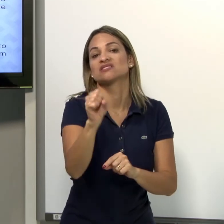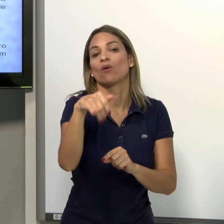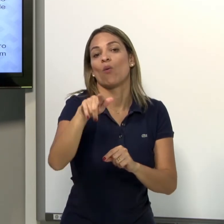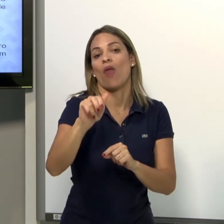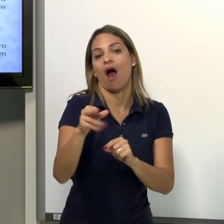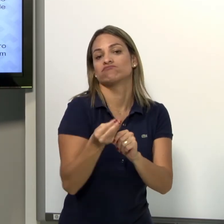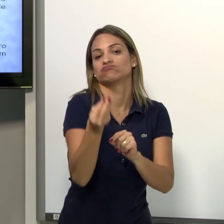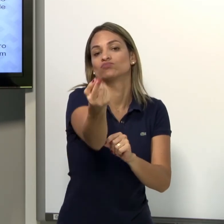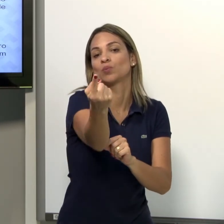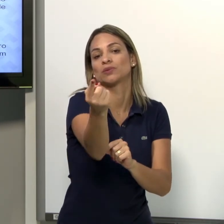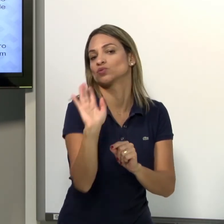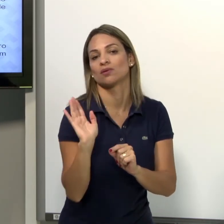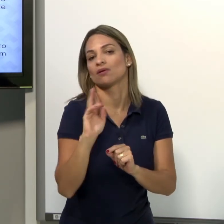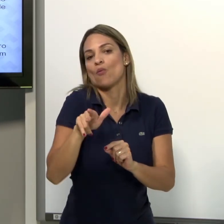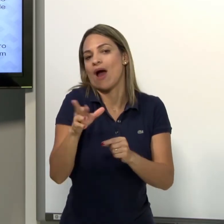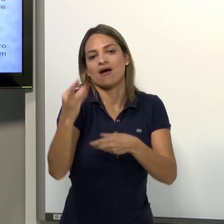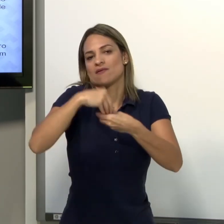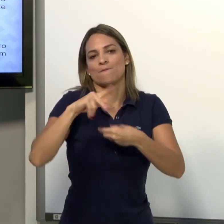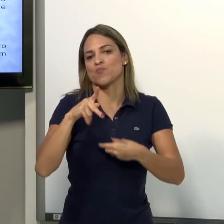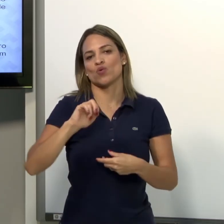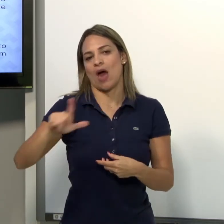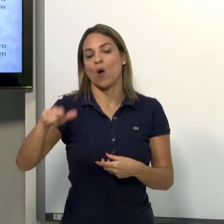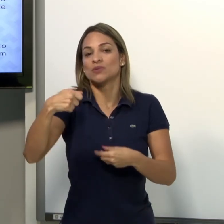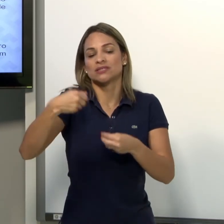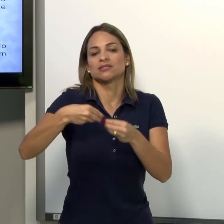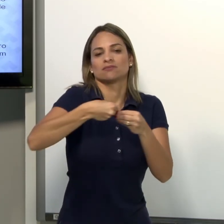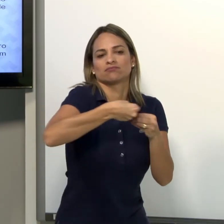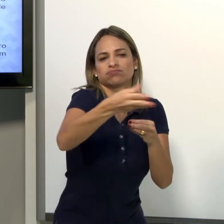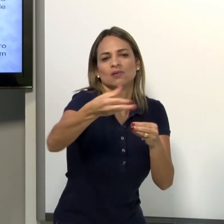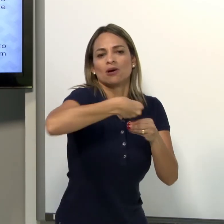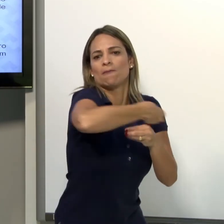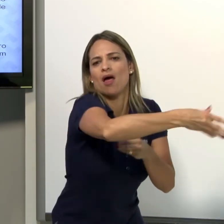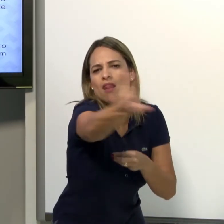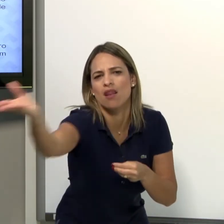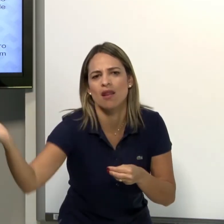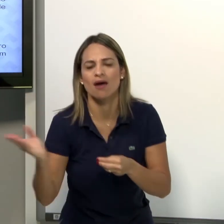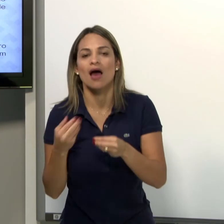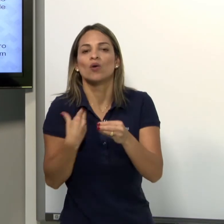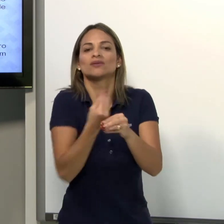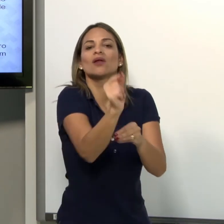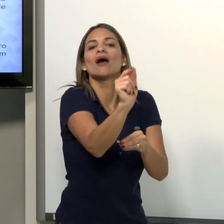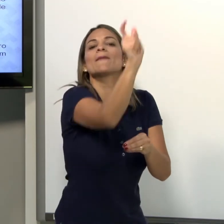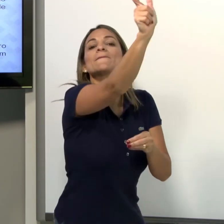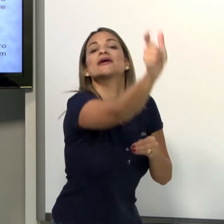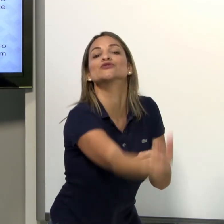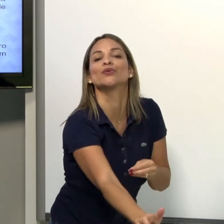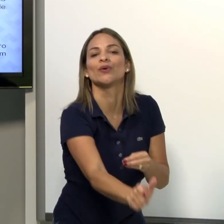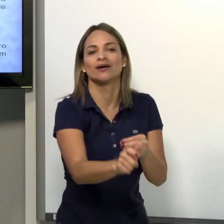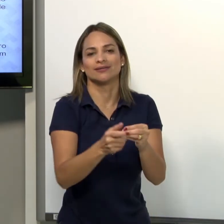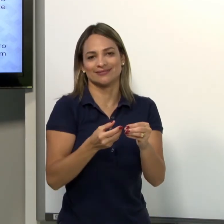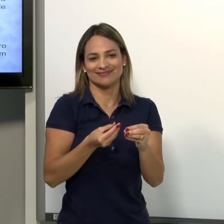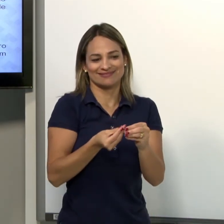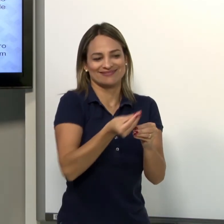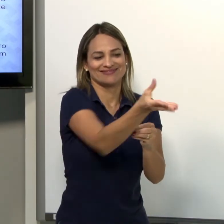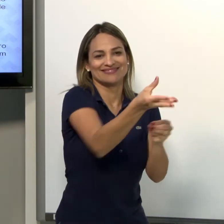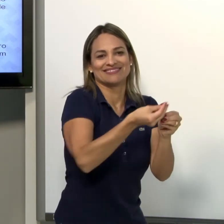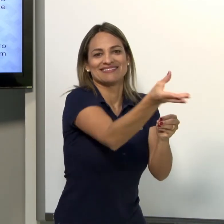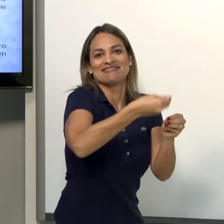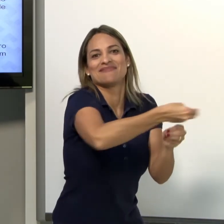entrego para uma pessoa alguma coisa. Apenas uma pessoa. Não é plural. Mas se eu entrego para várias pessoas,